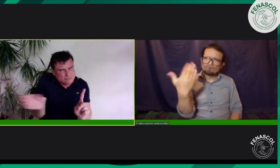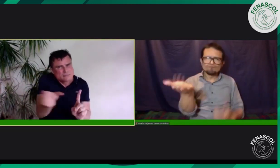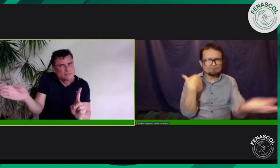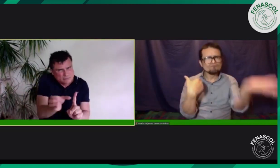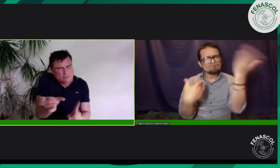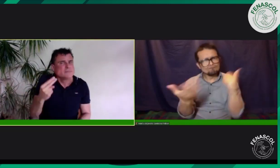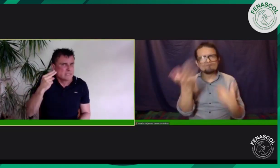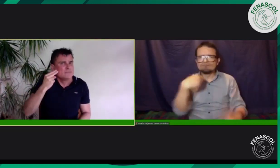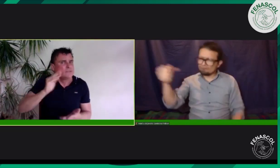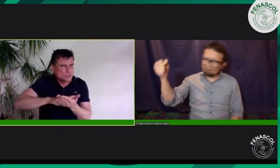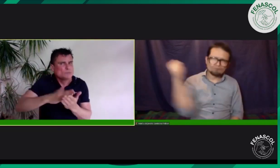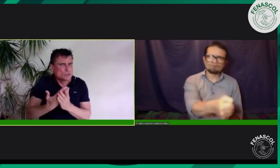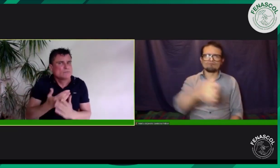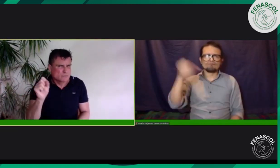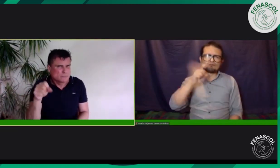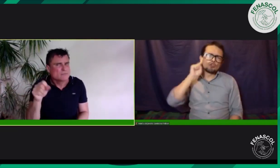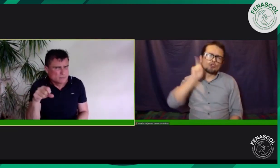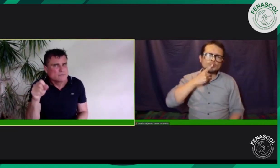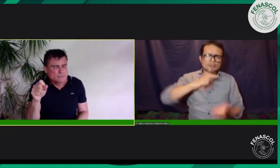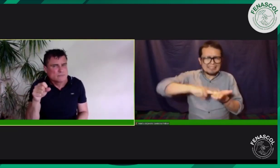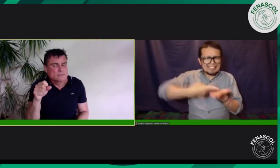más intérpretes sordos. Claro que sí.